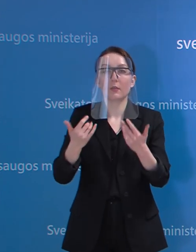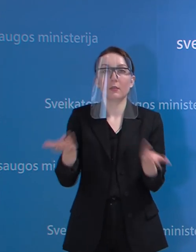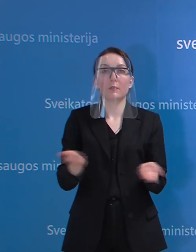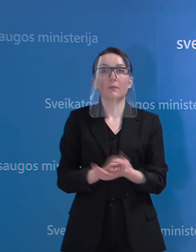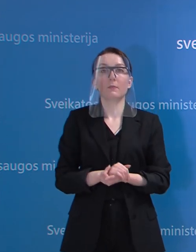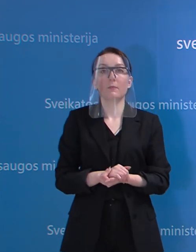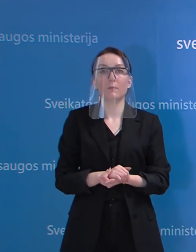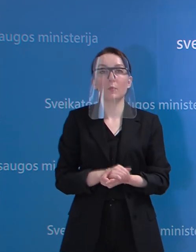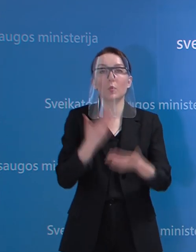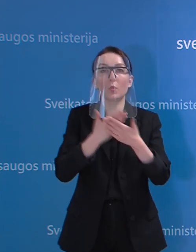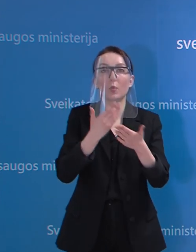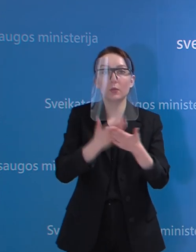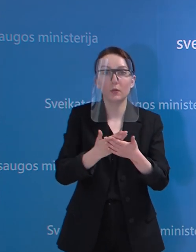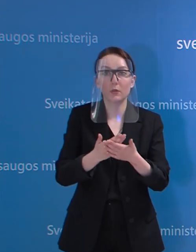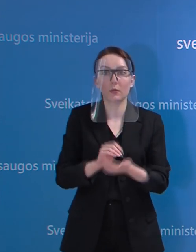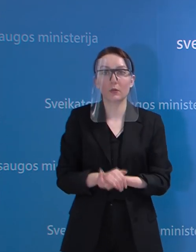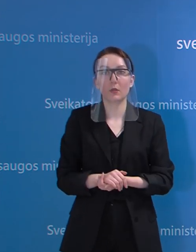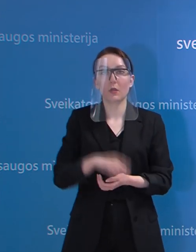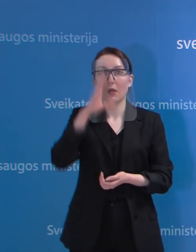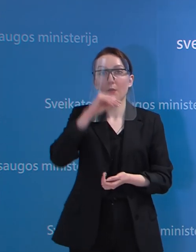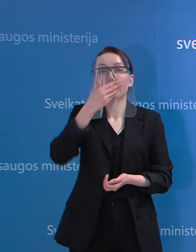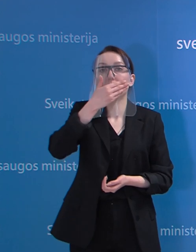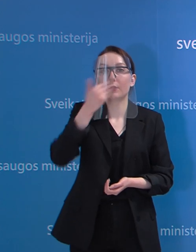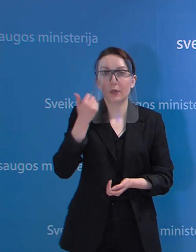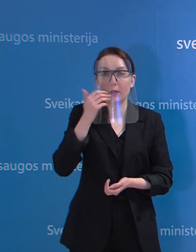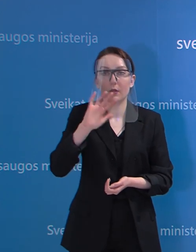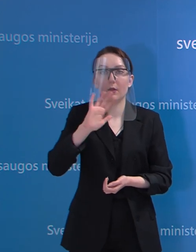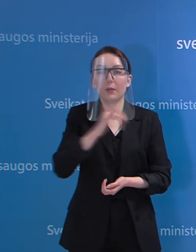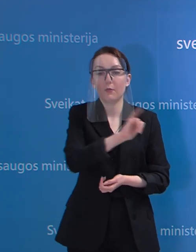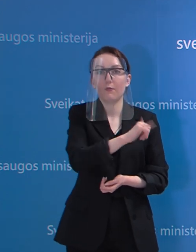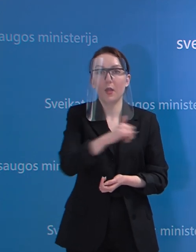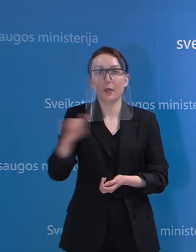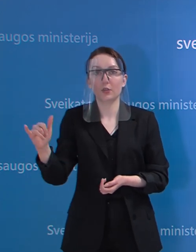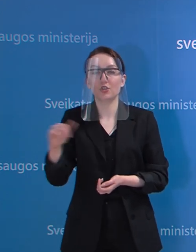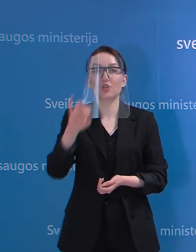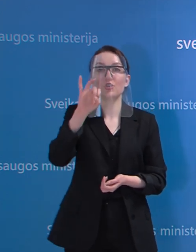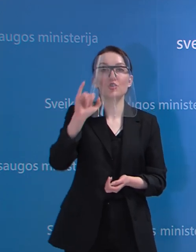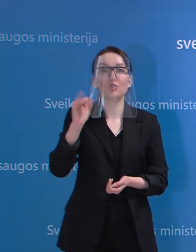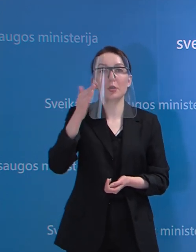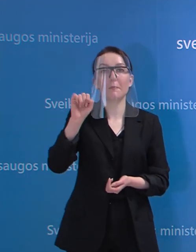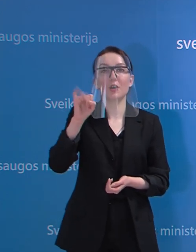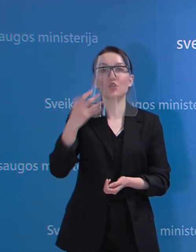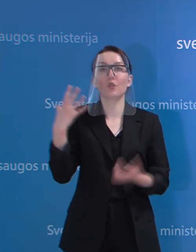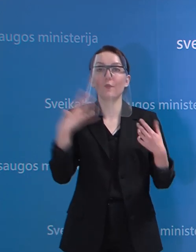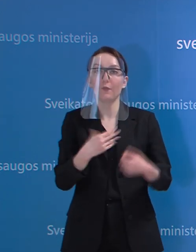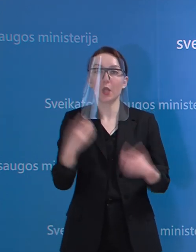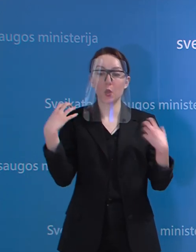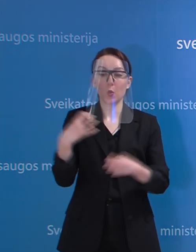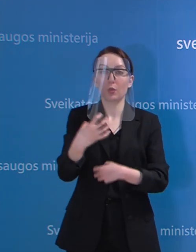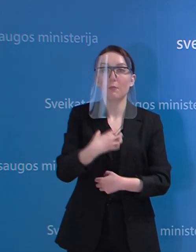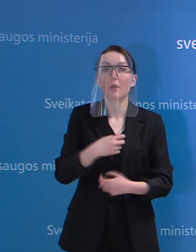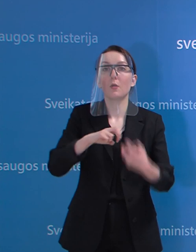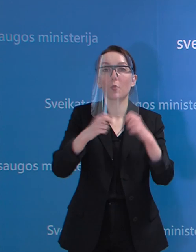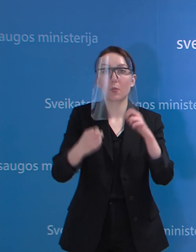nėra pasiekiamos? Kaip vertinate šimašiaus Vilniaus miesto mero įvardintą